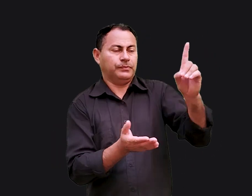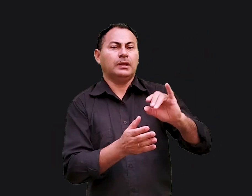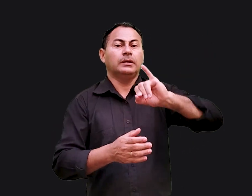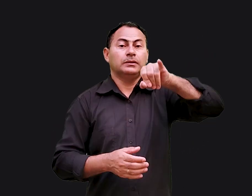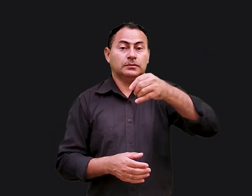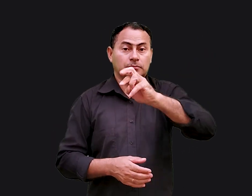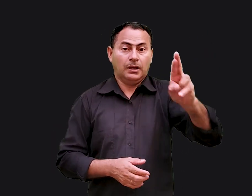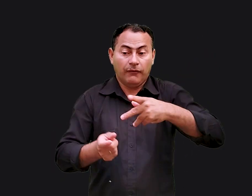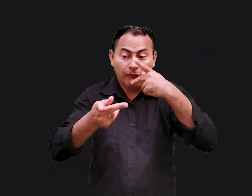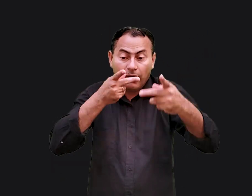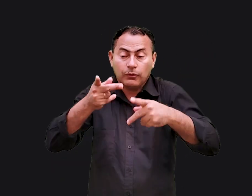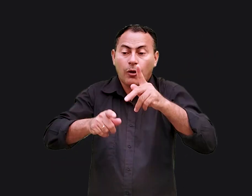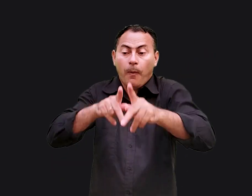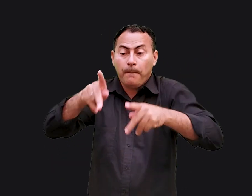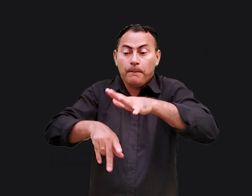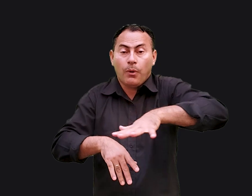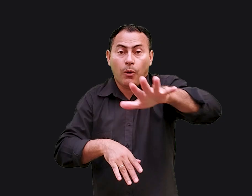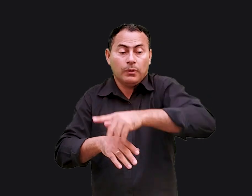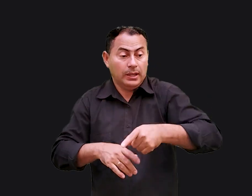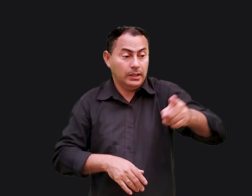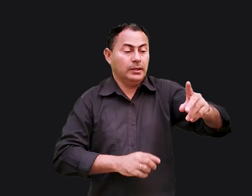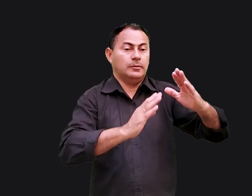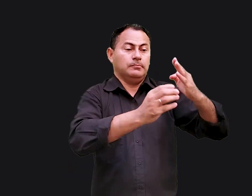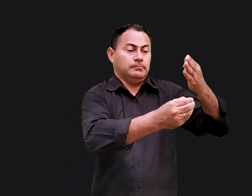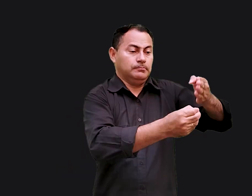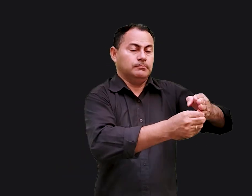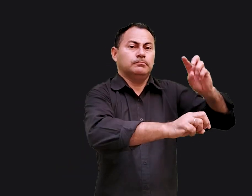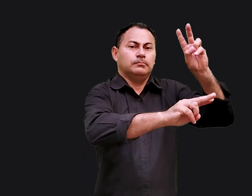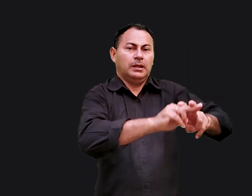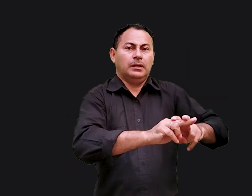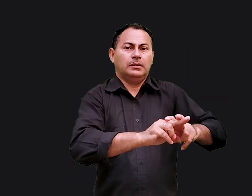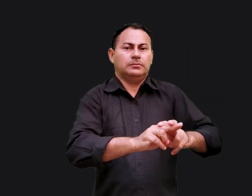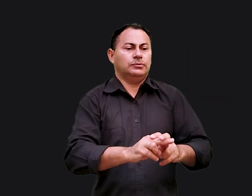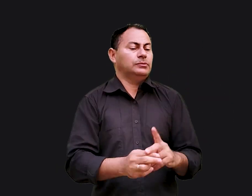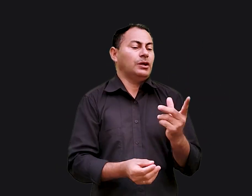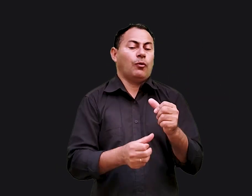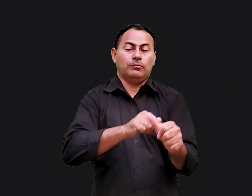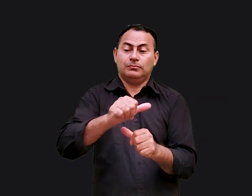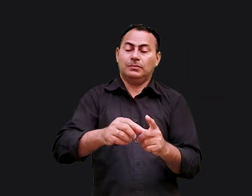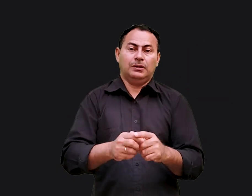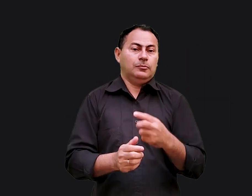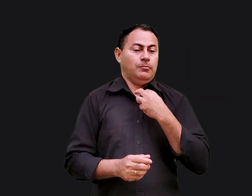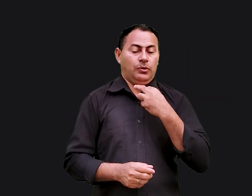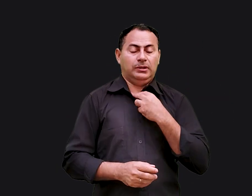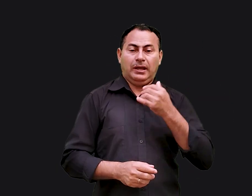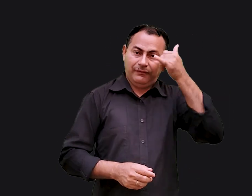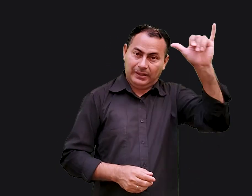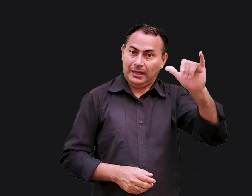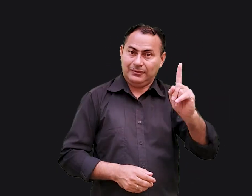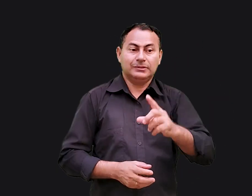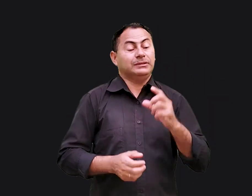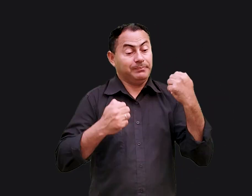Deus Jeremias disse ao povo que eles iriam para o cativeiro e que aquilo era irrevogável eles não podiam evitar